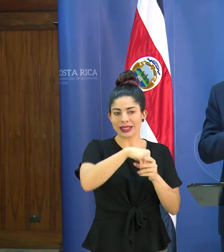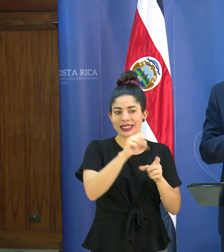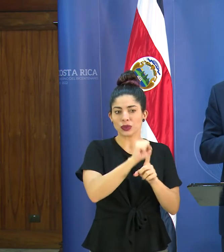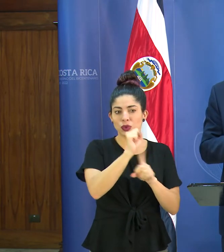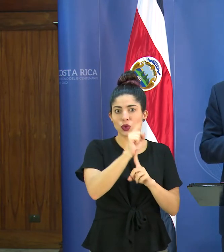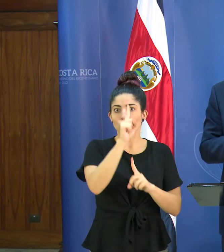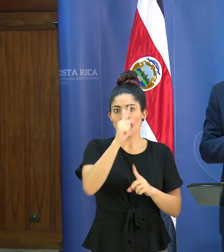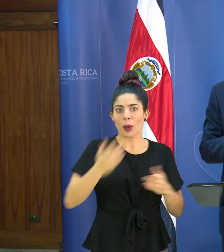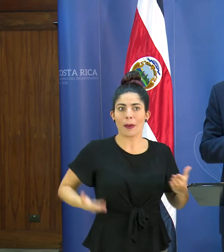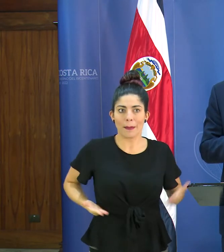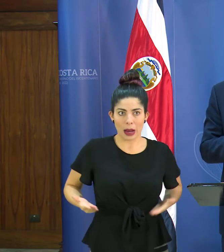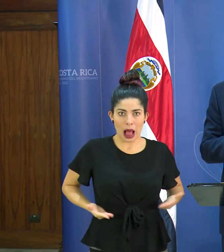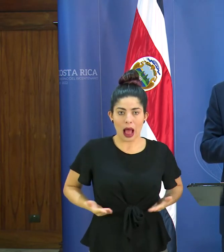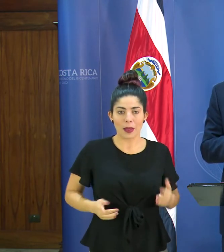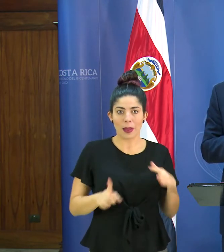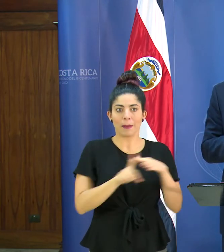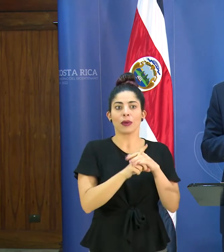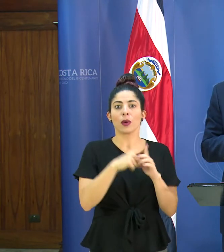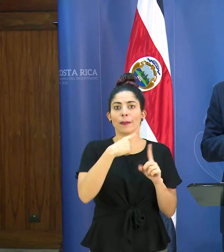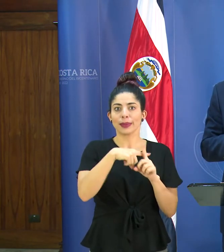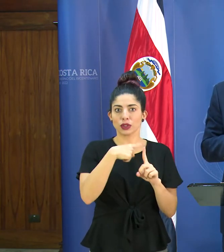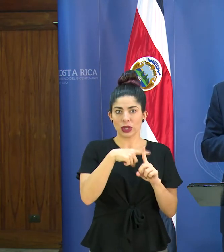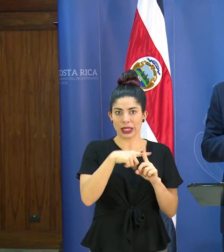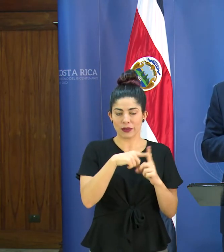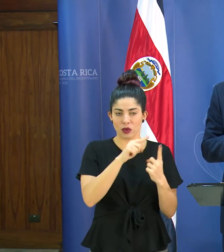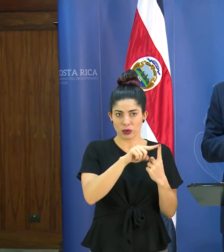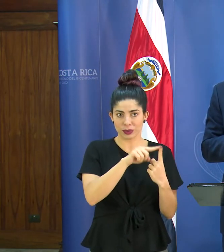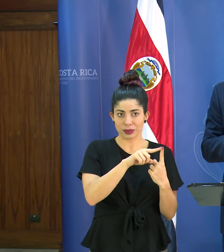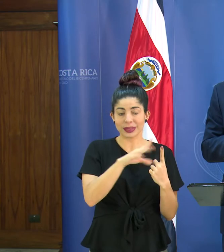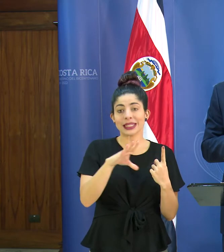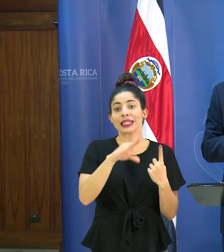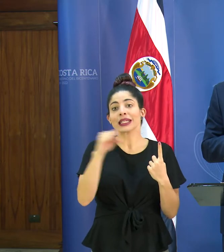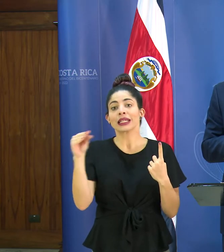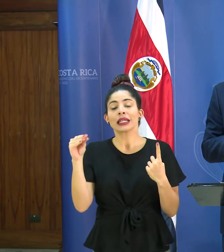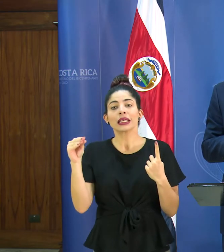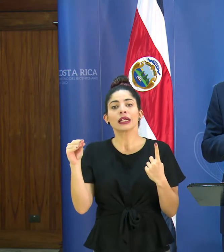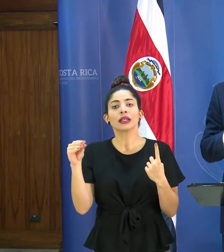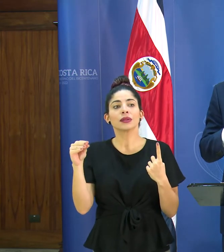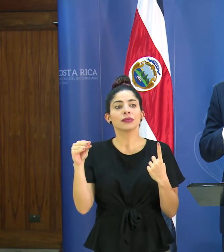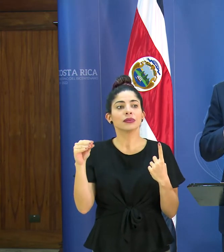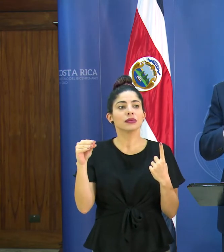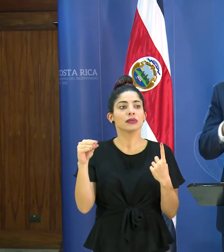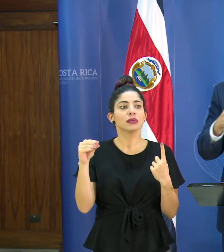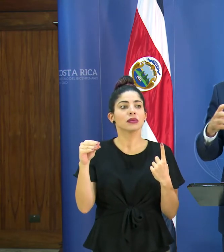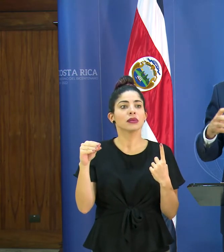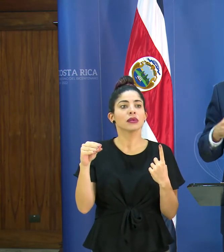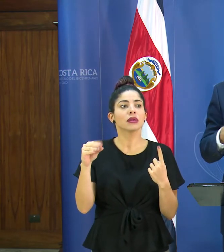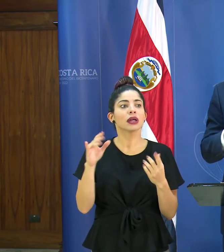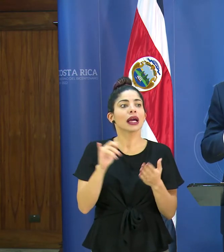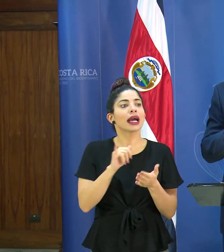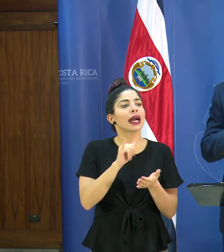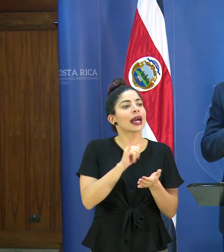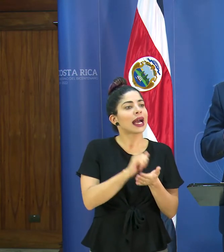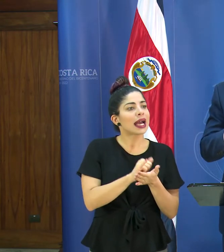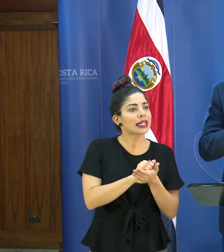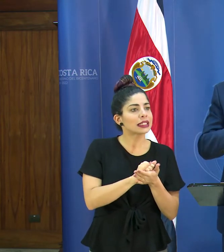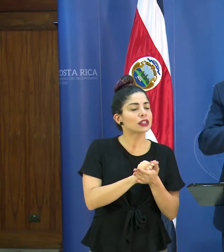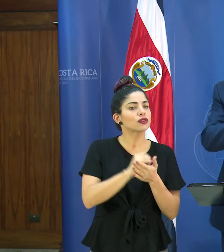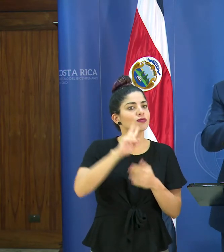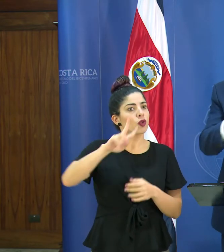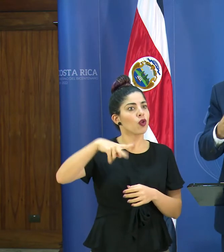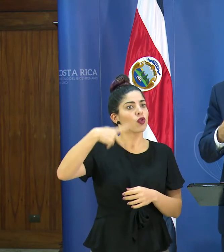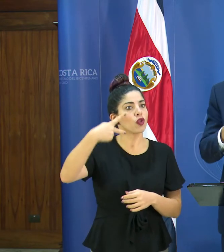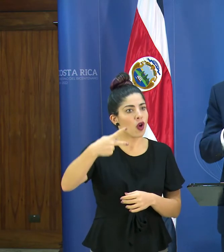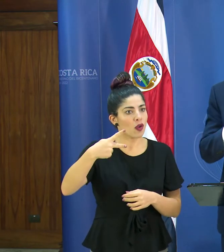funcionario que salió positivo y esto se refuerza